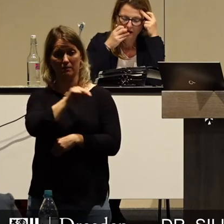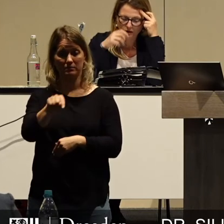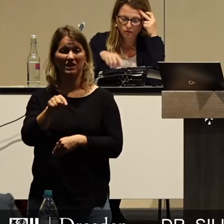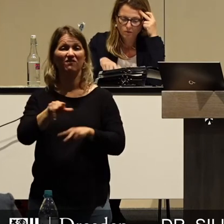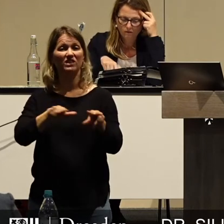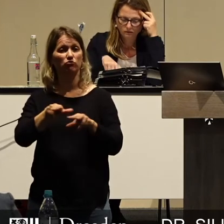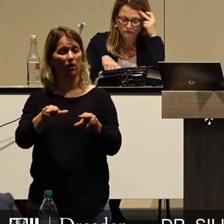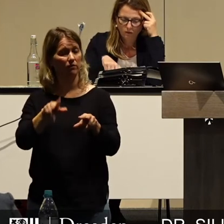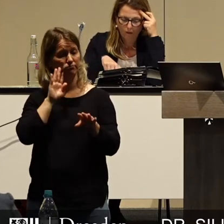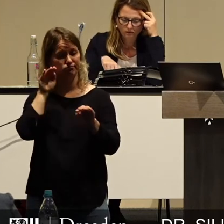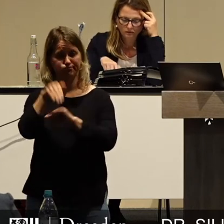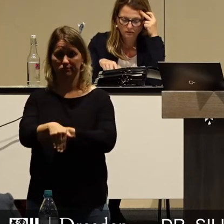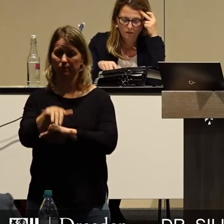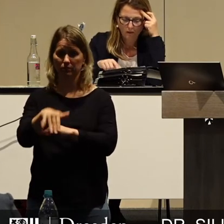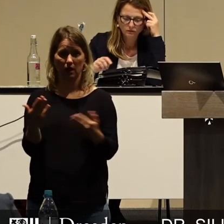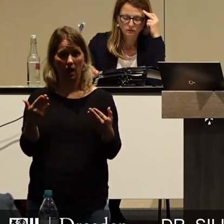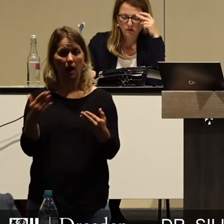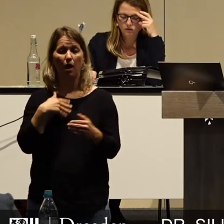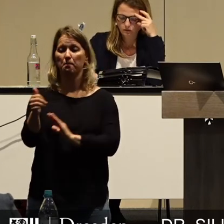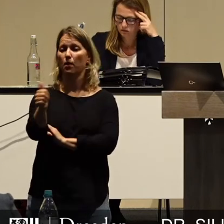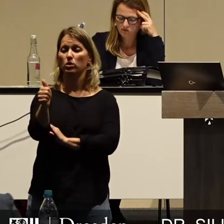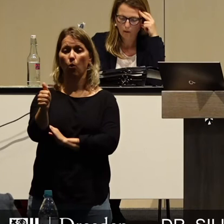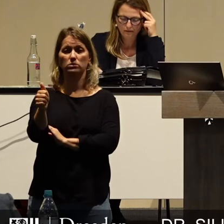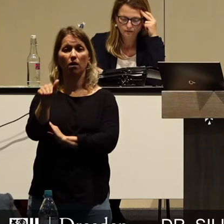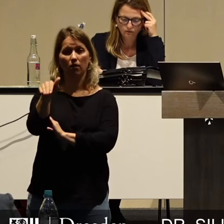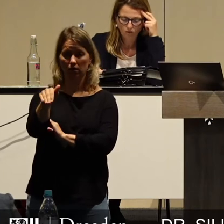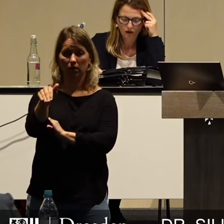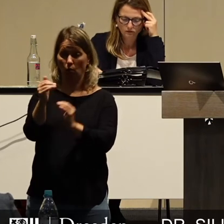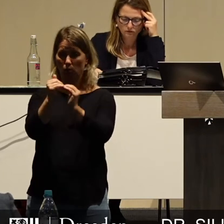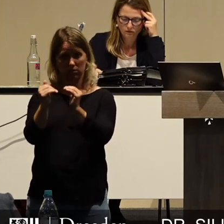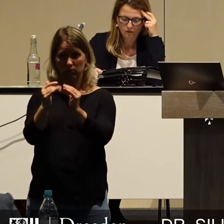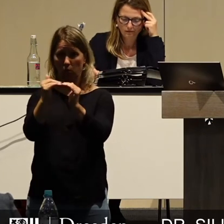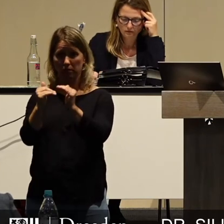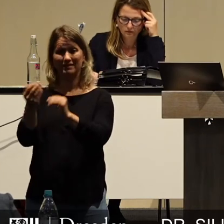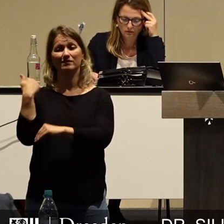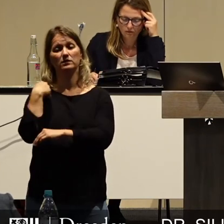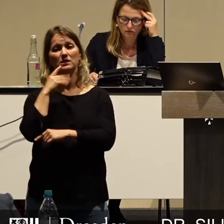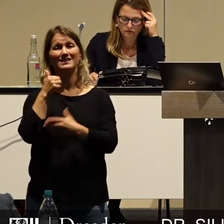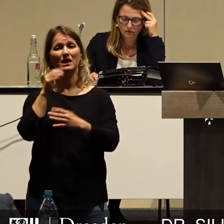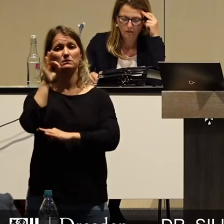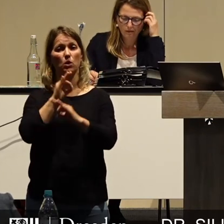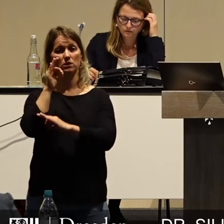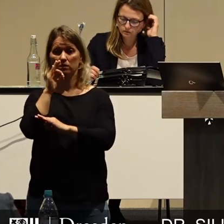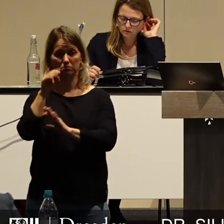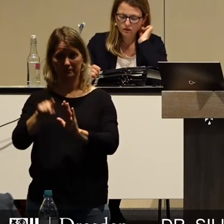im freien Fall. Die Prognosen werden seitdem immer nach unten korrigiert. Zuletzt waren 6% Minus